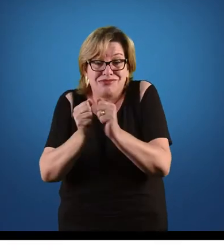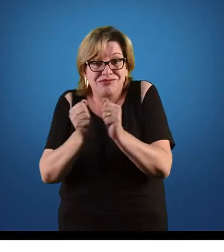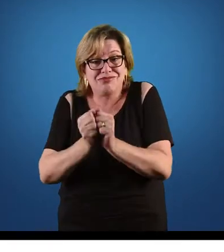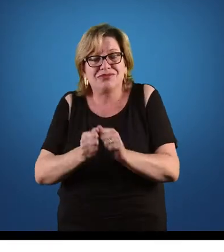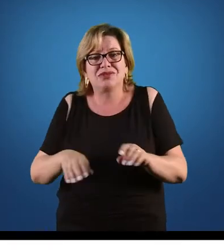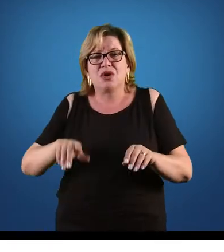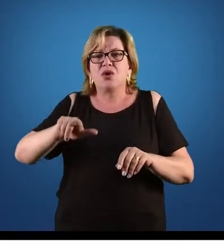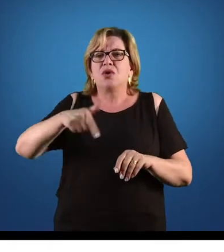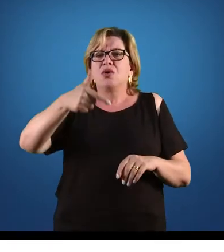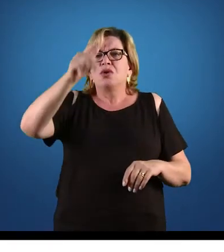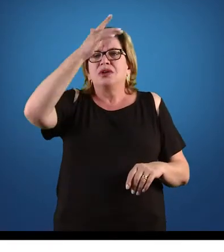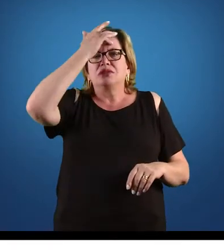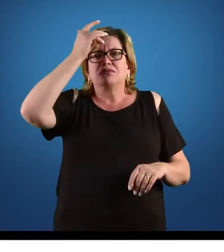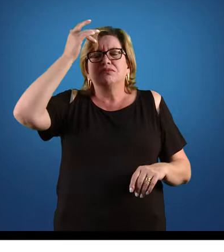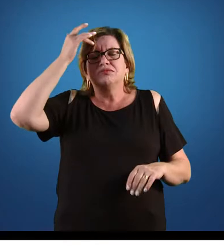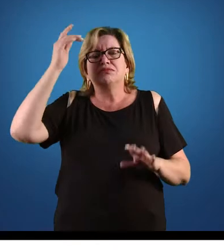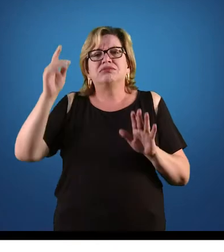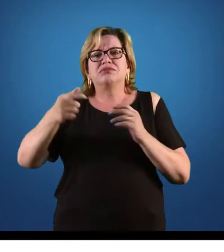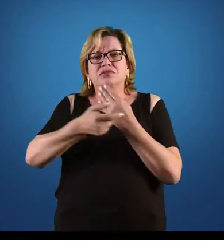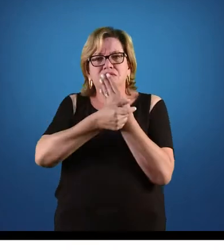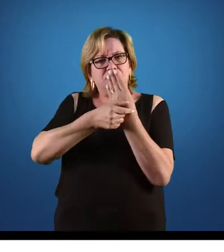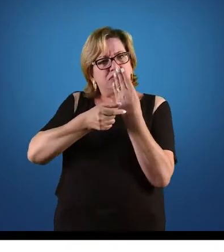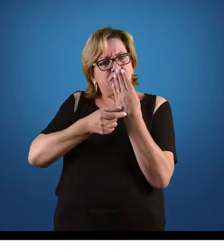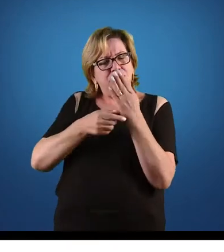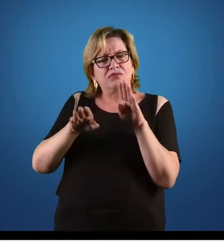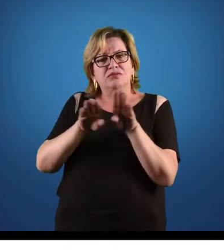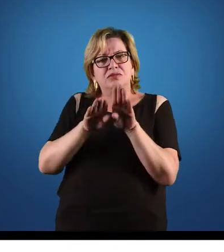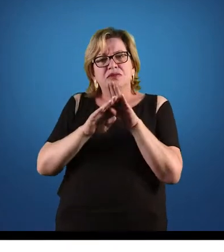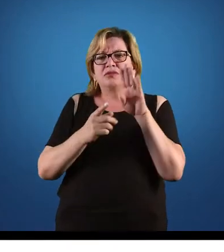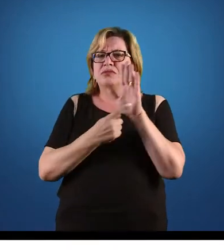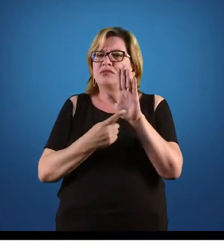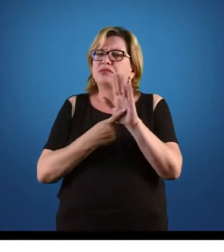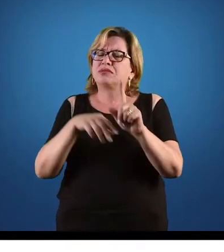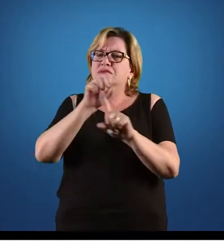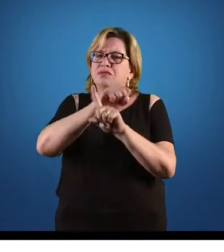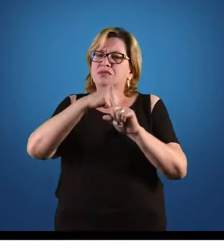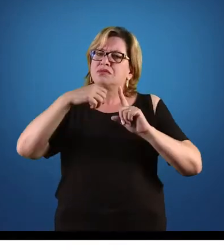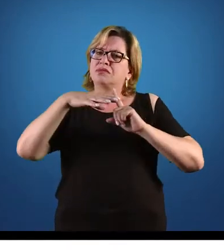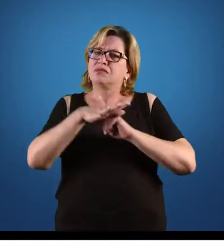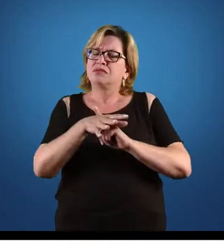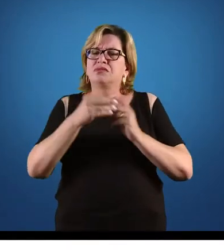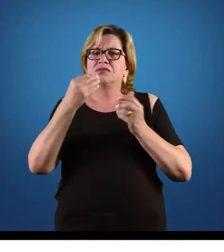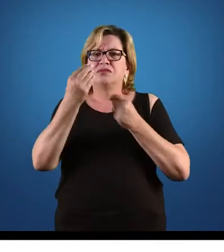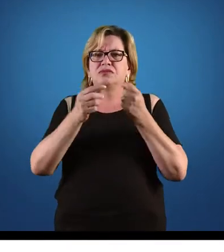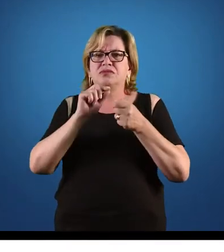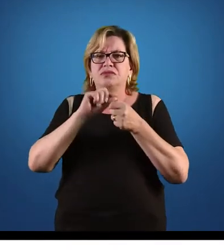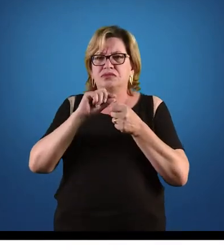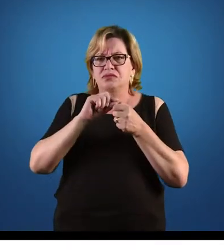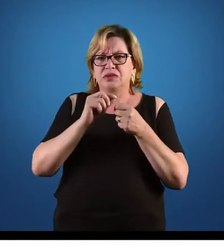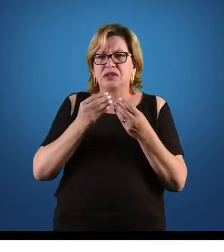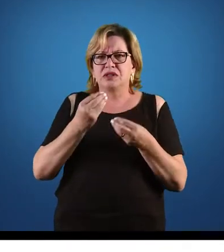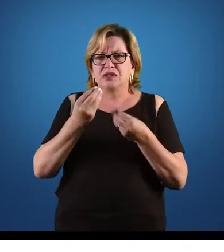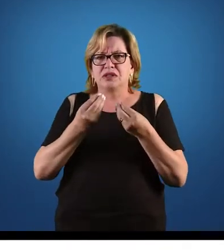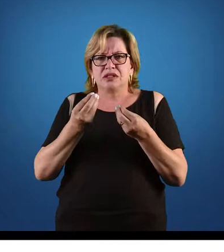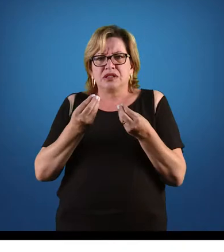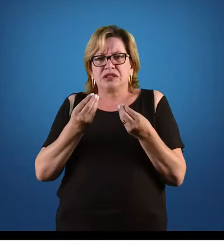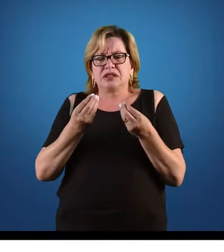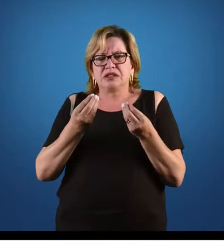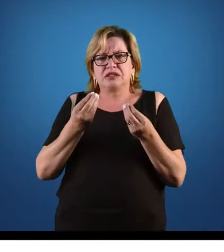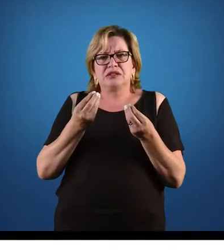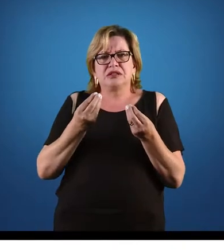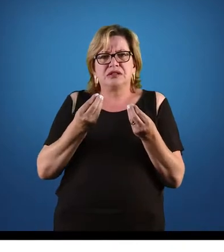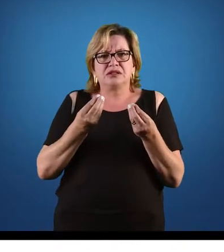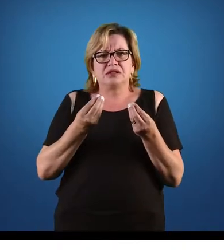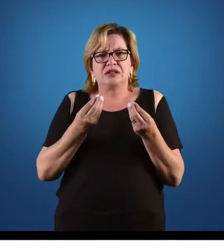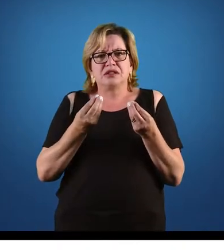Outros autores vão dizer que a sociedade fez como consequência